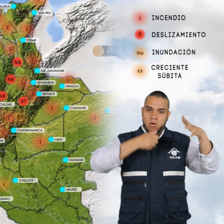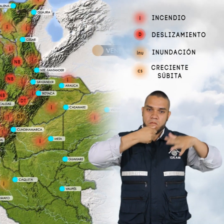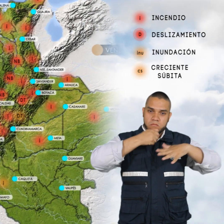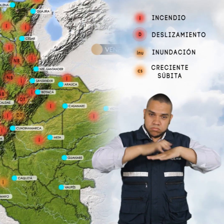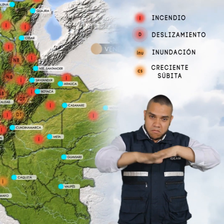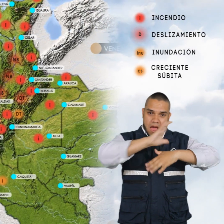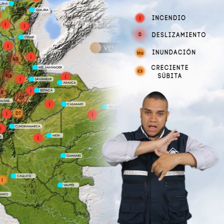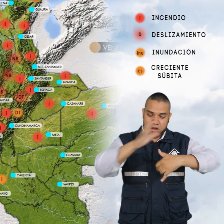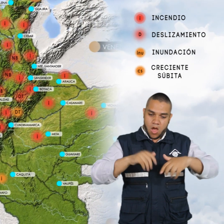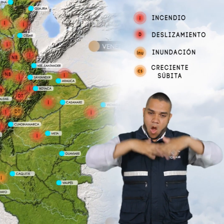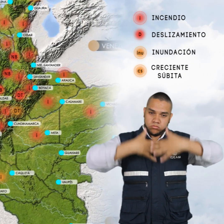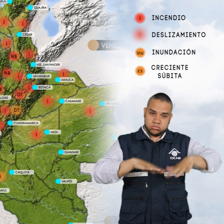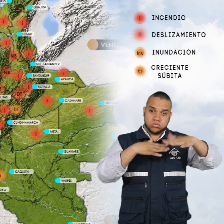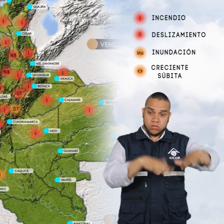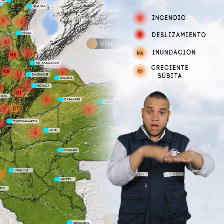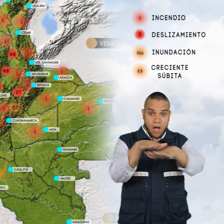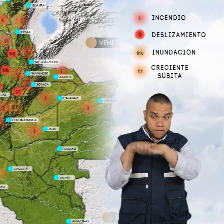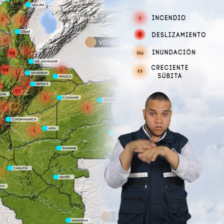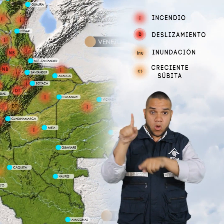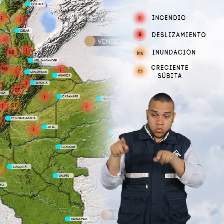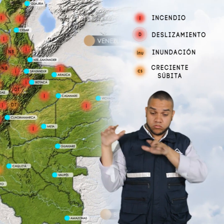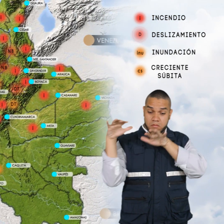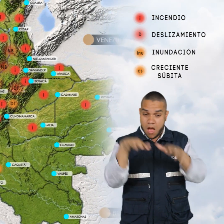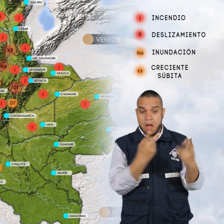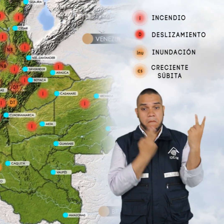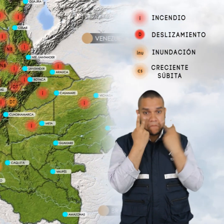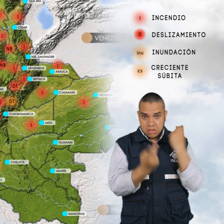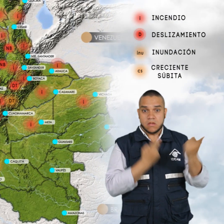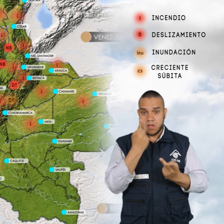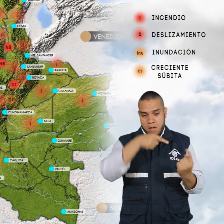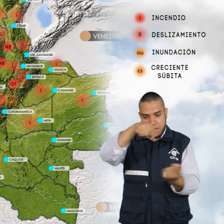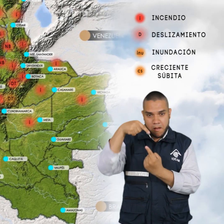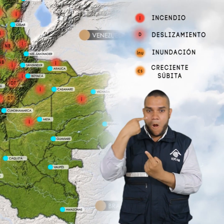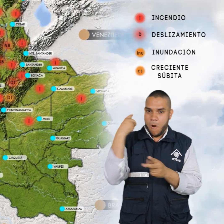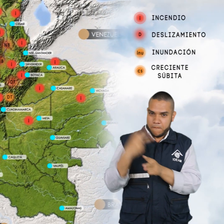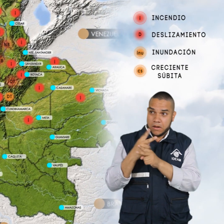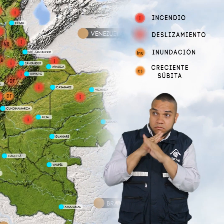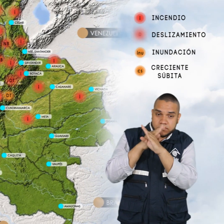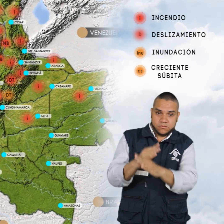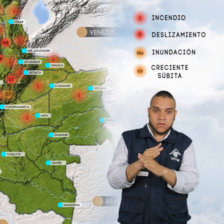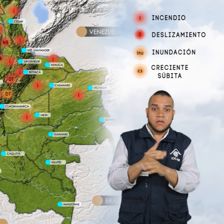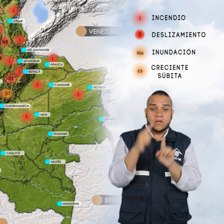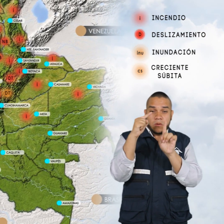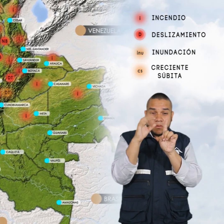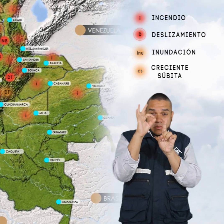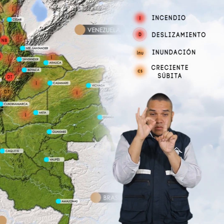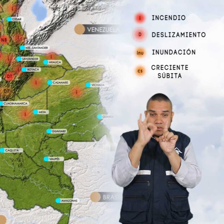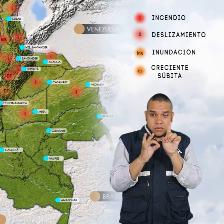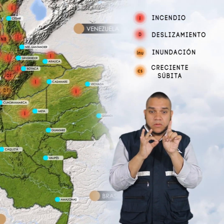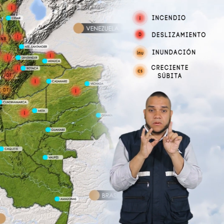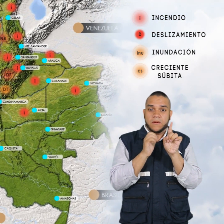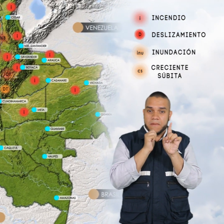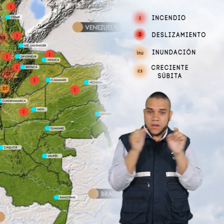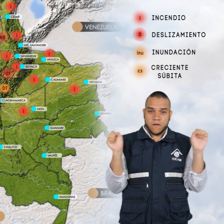recomendando a los turistas y nativos tener las precauciones necesarias. Y además por descenso significativo de la temperatura y probabilidad de